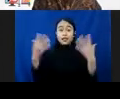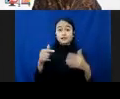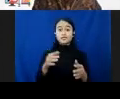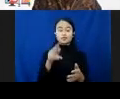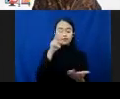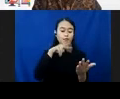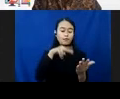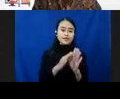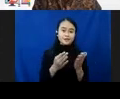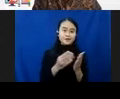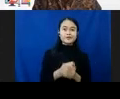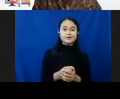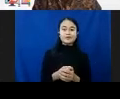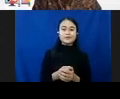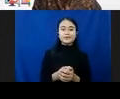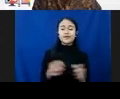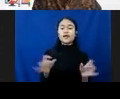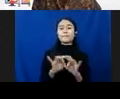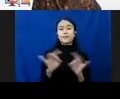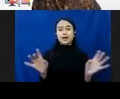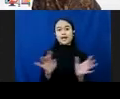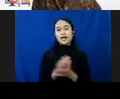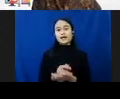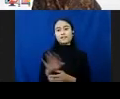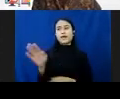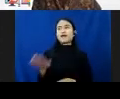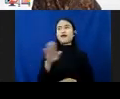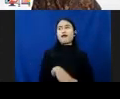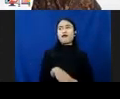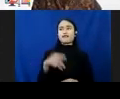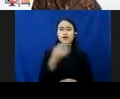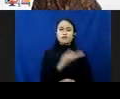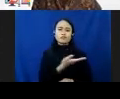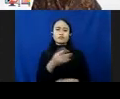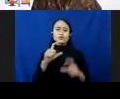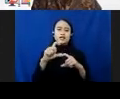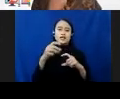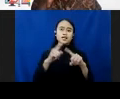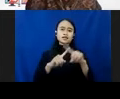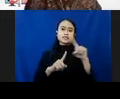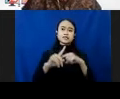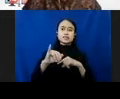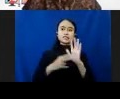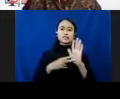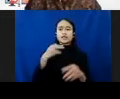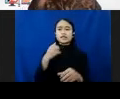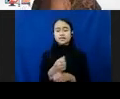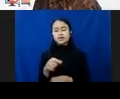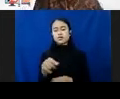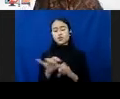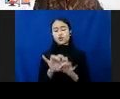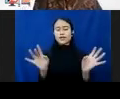Sehingga intervensinya beda. Anak-anak yang suka secting itu diintervensi seperti apa? Rehabilitasinya gimana? Recovery-nya gimana?